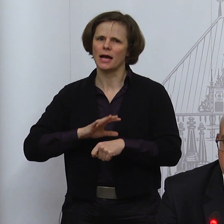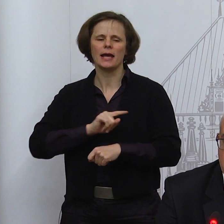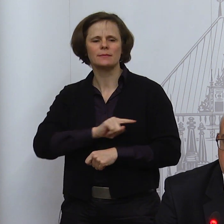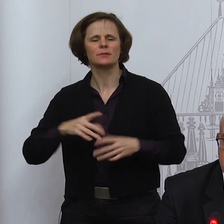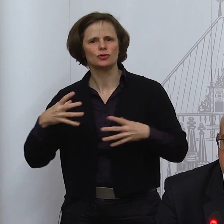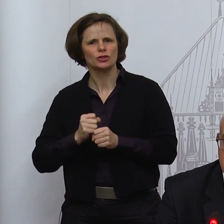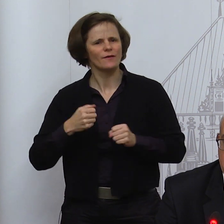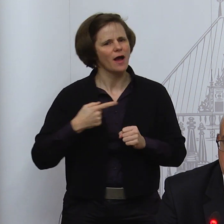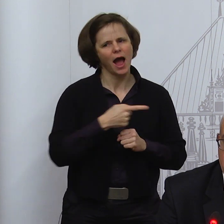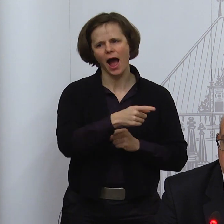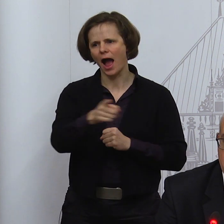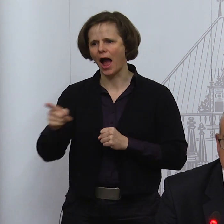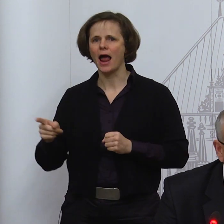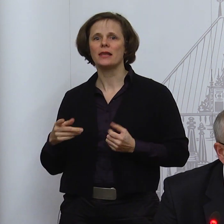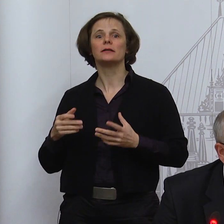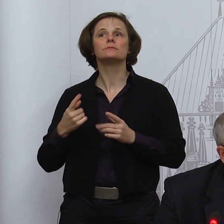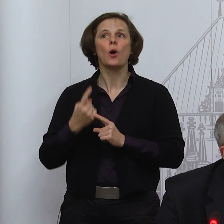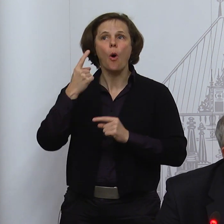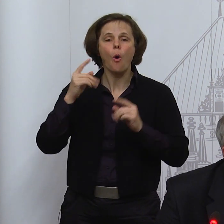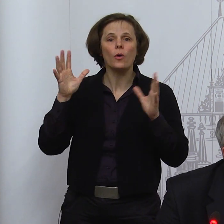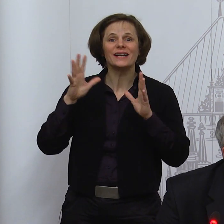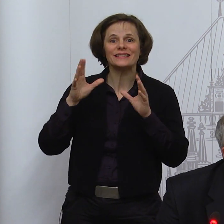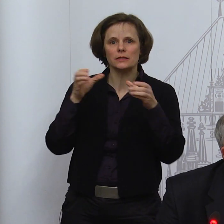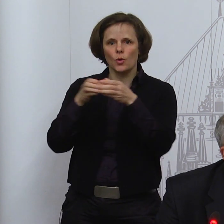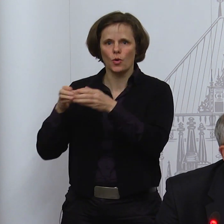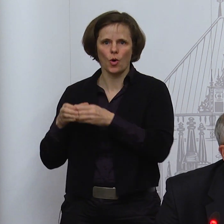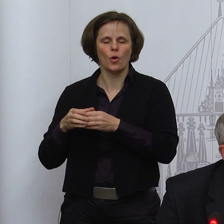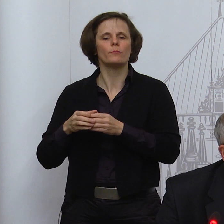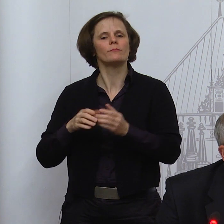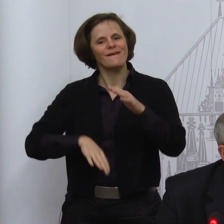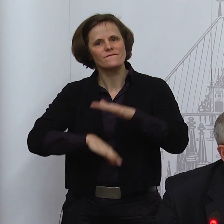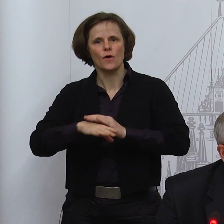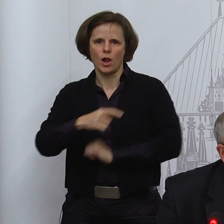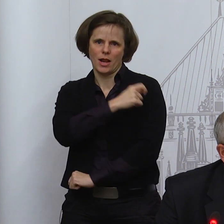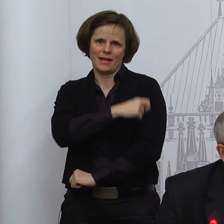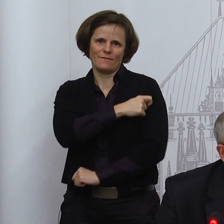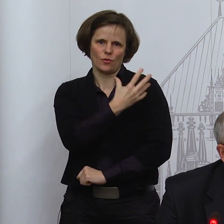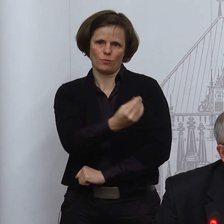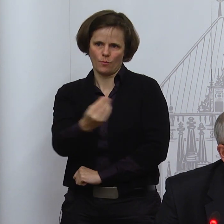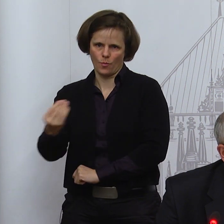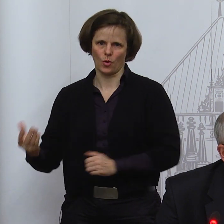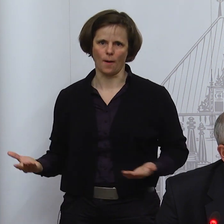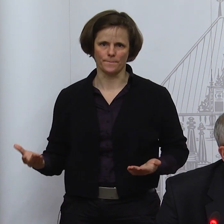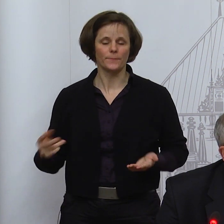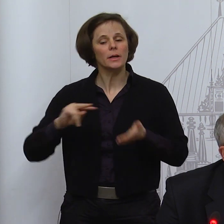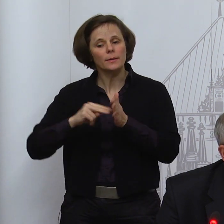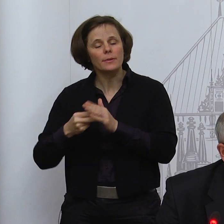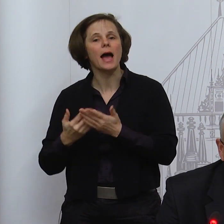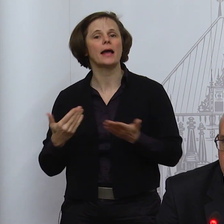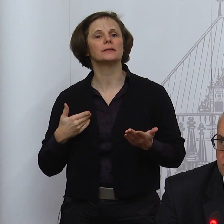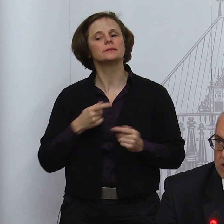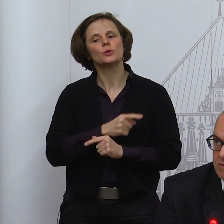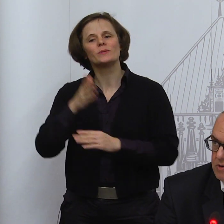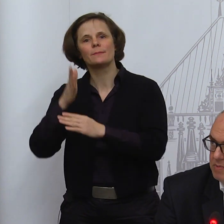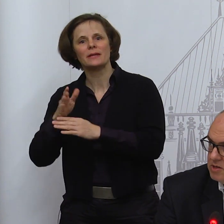Gruppen durchgeimpft haben. Die Planung ist ja bis Mitte Februar wenigstens mit dem Impfen der Alten- und Pflegeheime